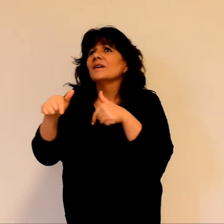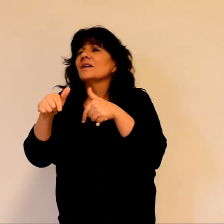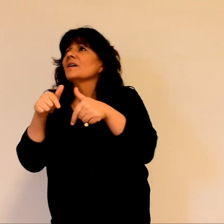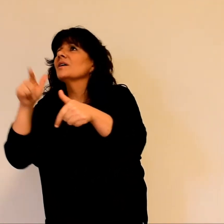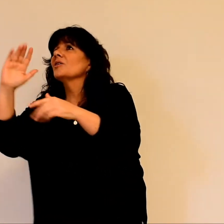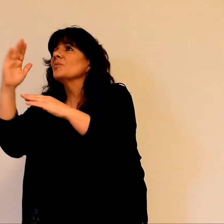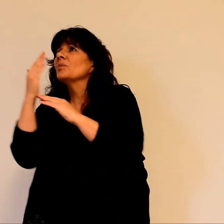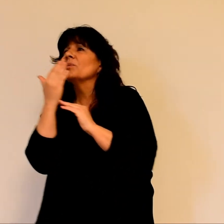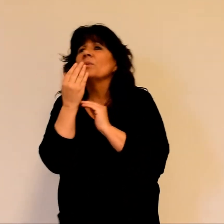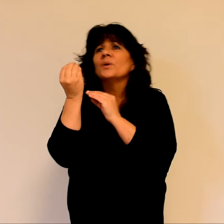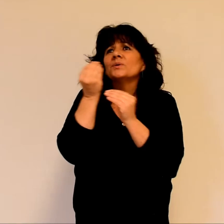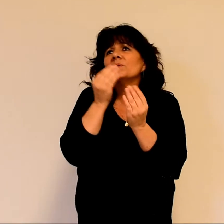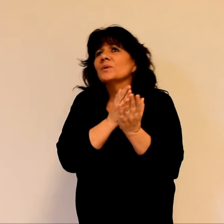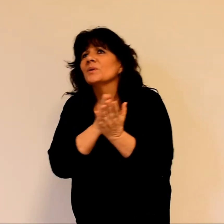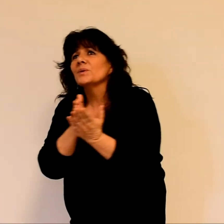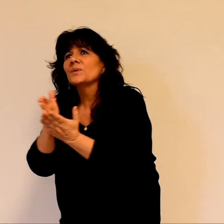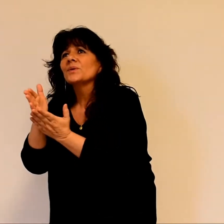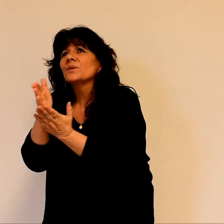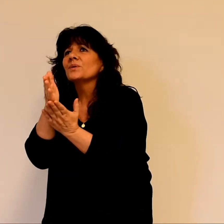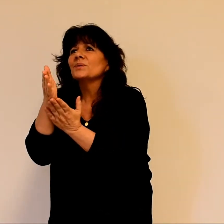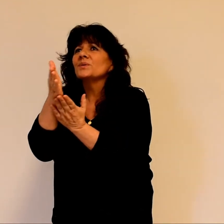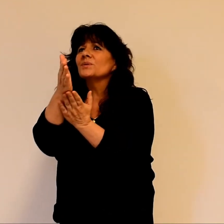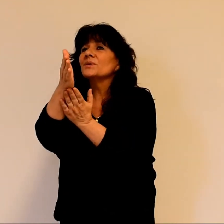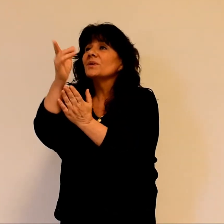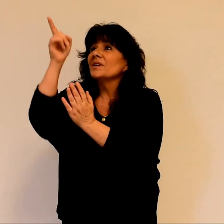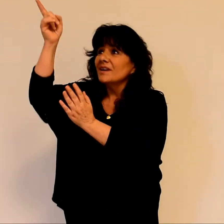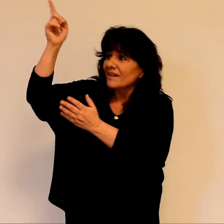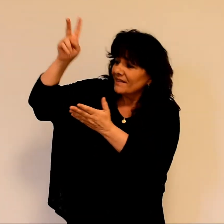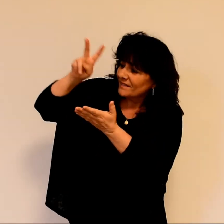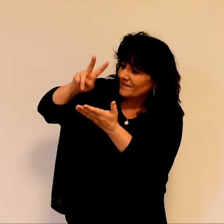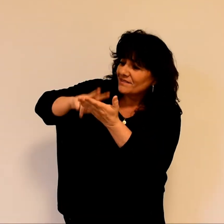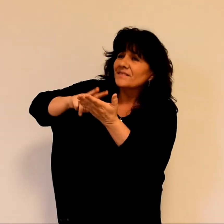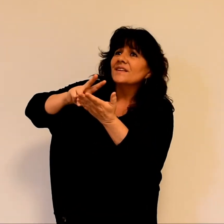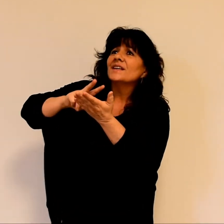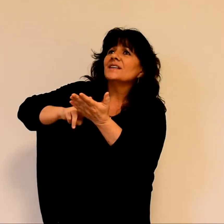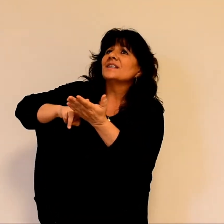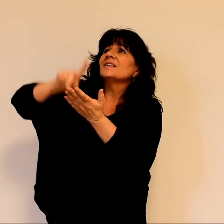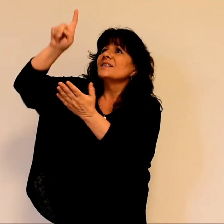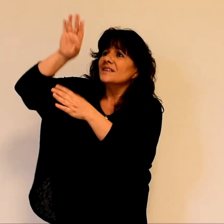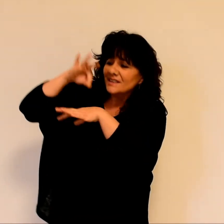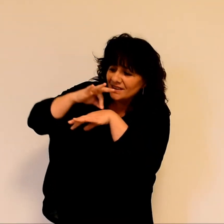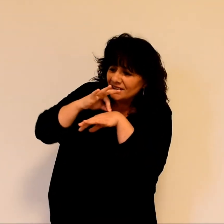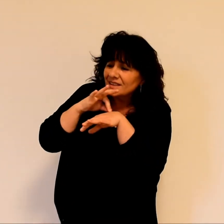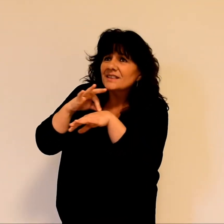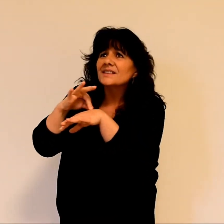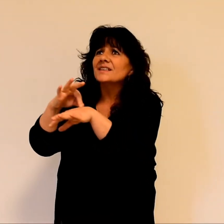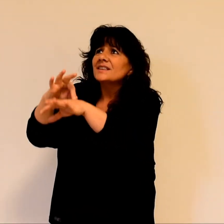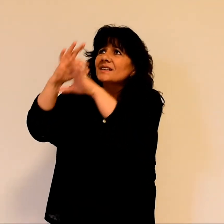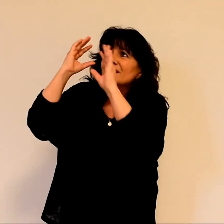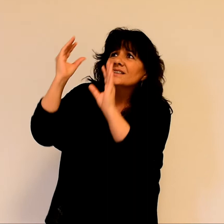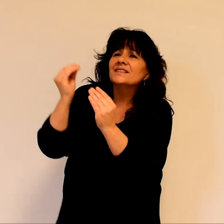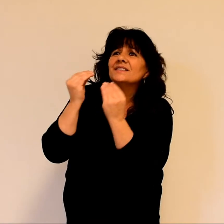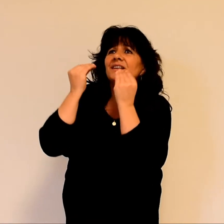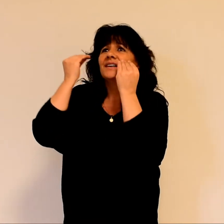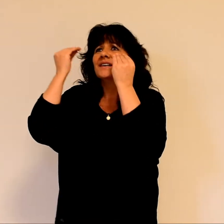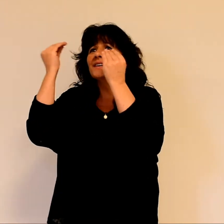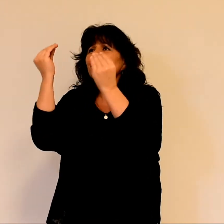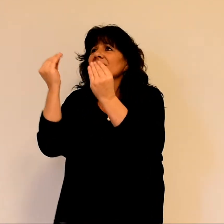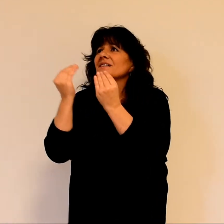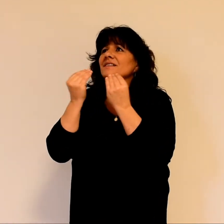Dirige-moi par ta vérité, enseigne-moi, car tu es le